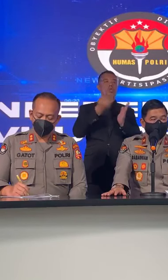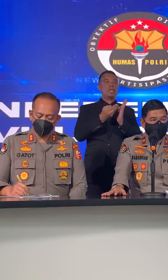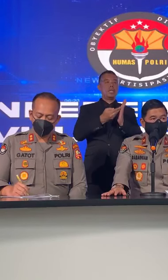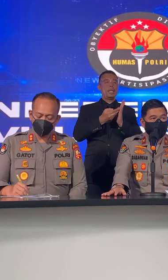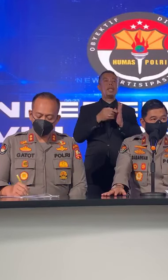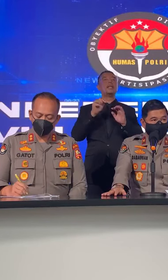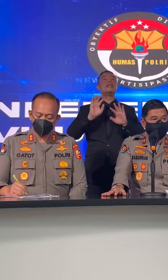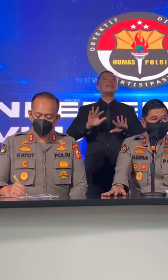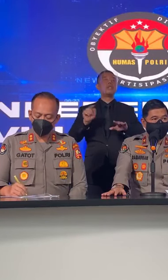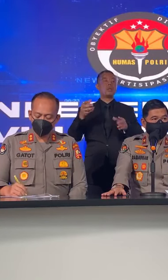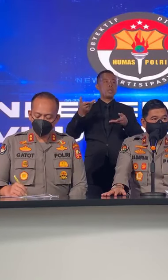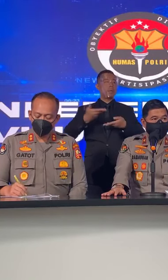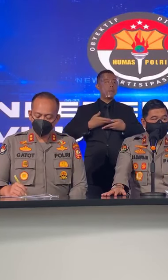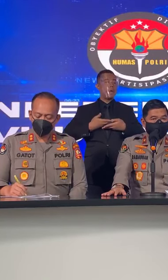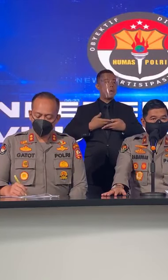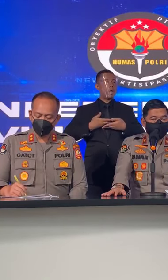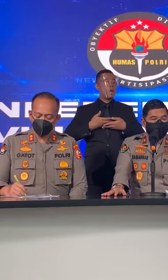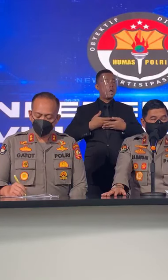Masih Kami Terima